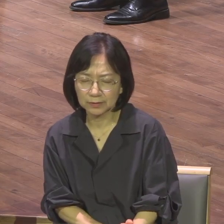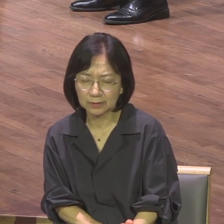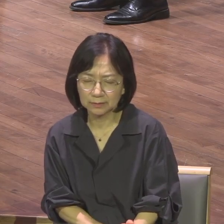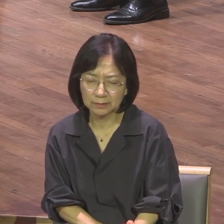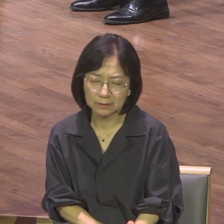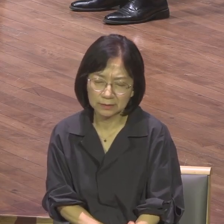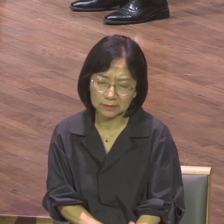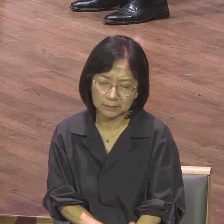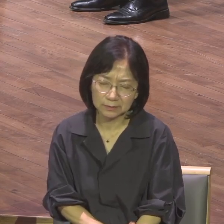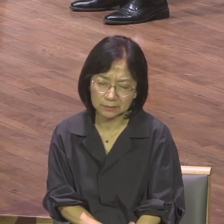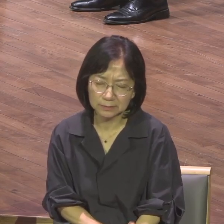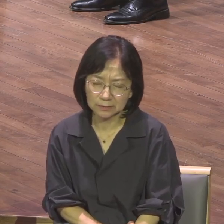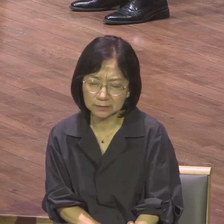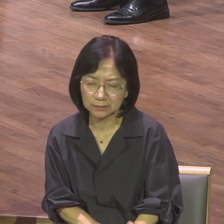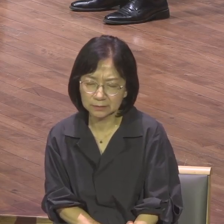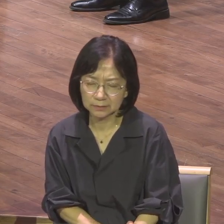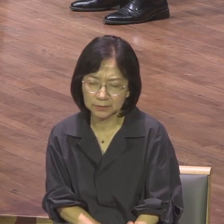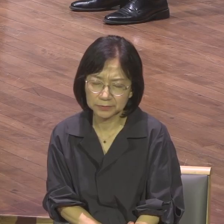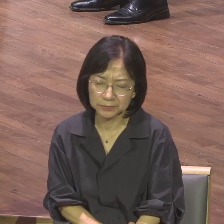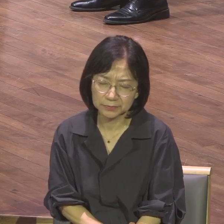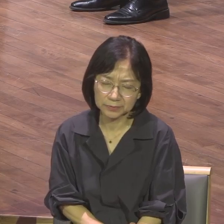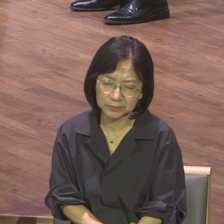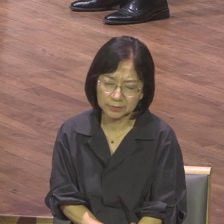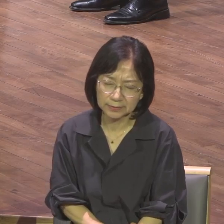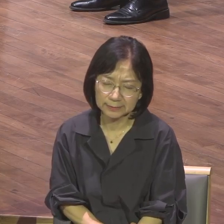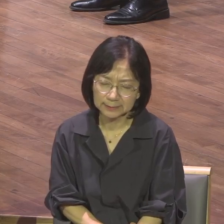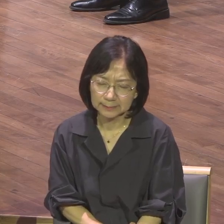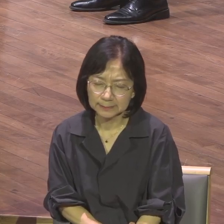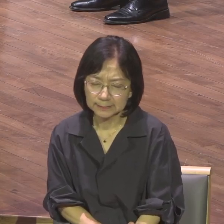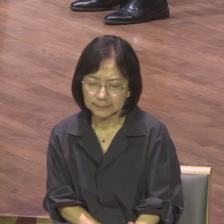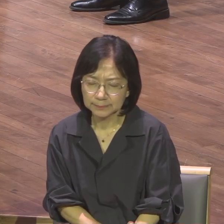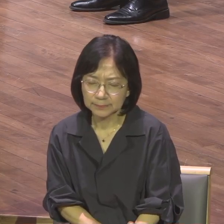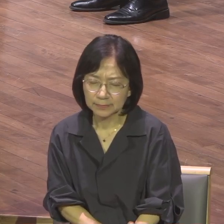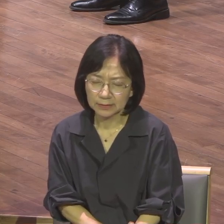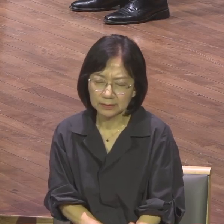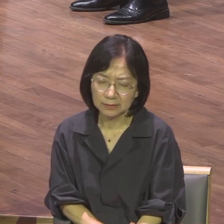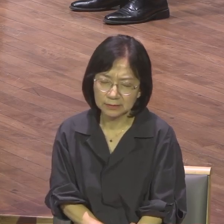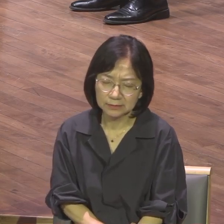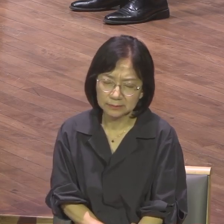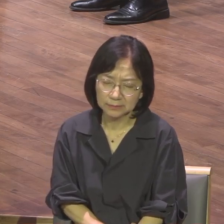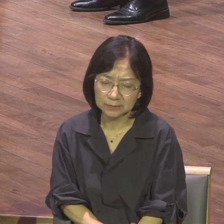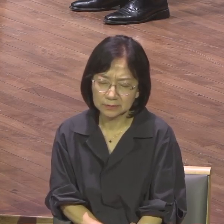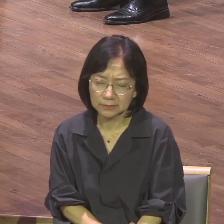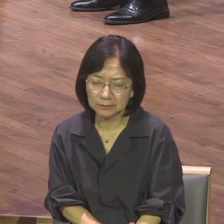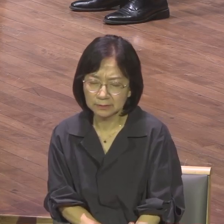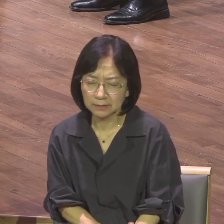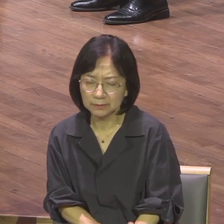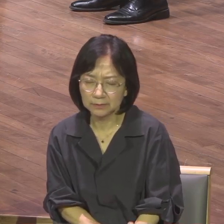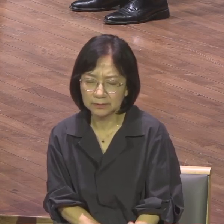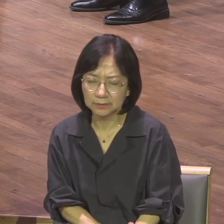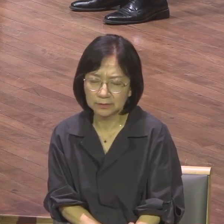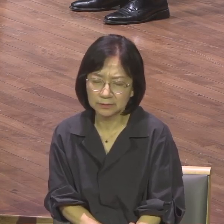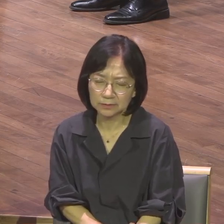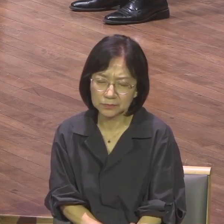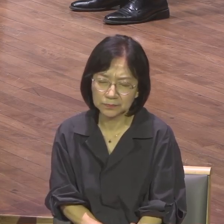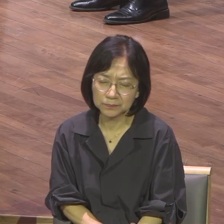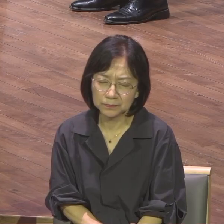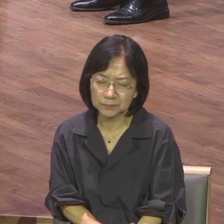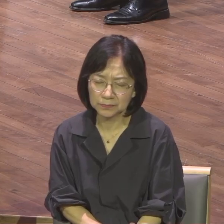하십니다. 나의 힘이 되게 하십니다. 나의 놀라운 은혜이 되게 하십니다. 하나님 우리 마음의 나의 능력이 되게